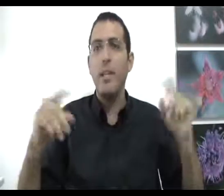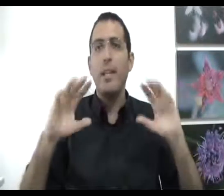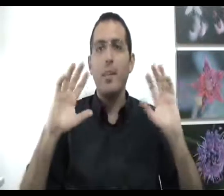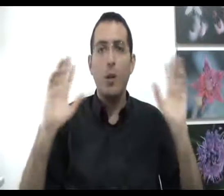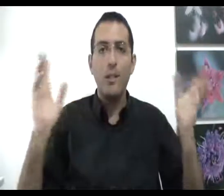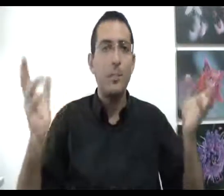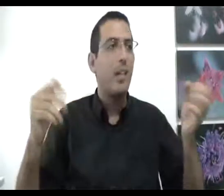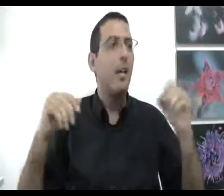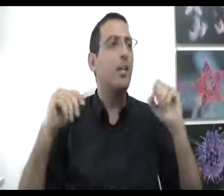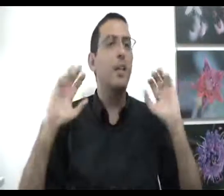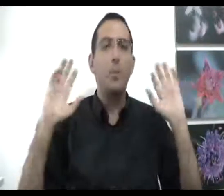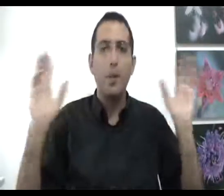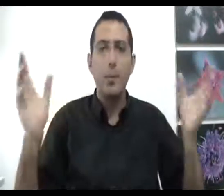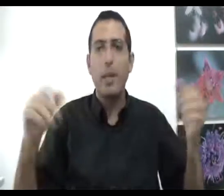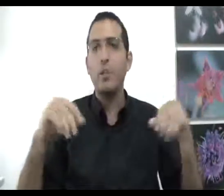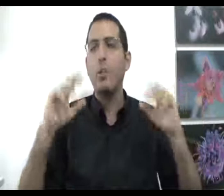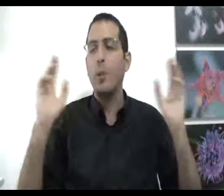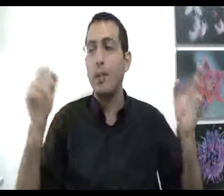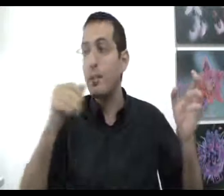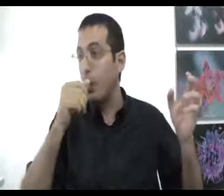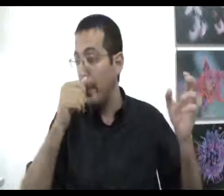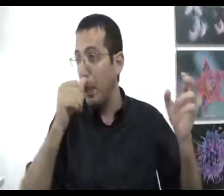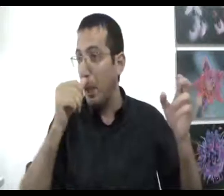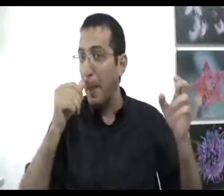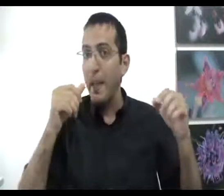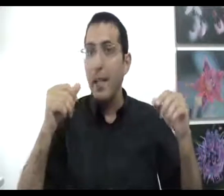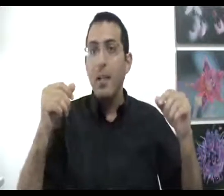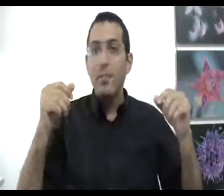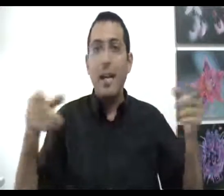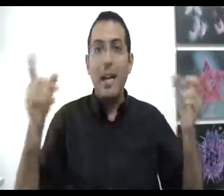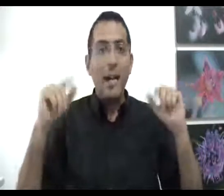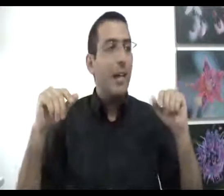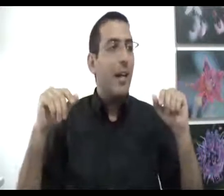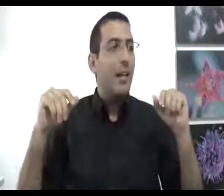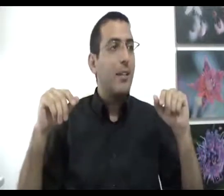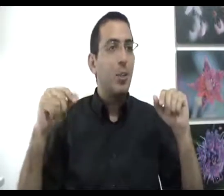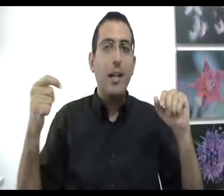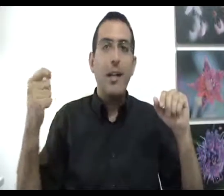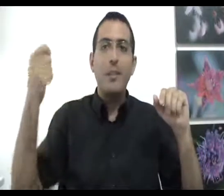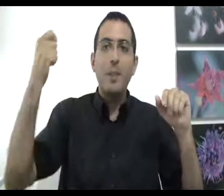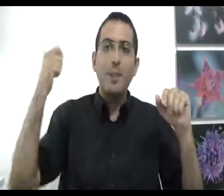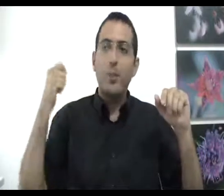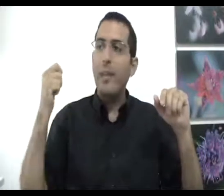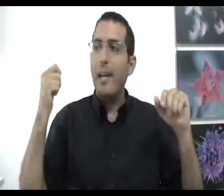עם כל התסביחים הרגשיים, עם כל הבאות הרגשיות, עם כל התסכולים ואחר כך לנסות לקחת את מה שאתה יודע